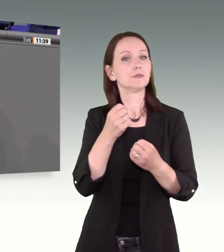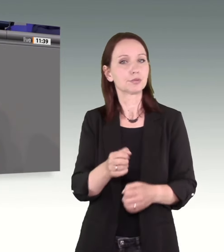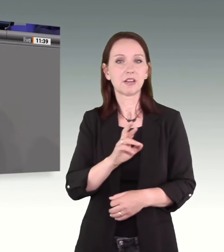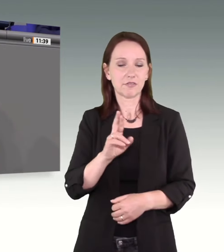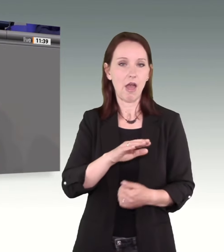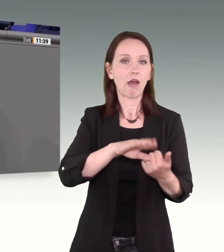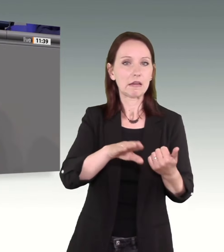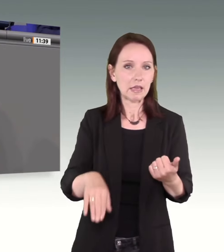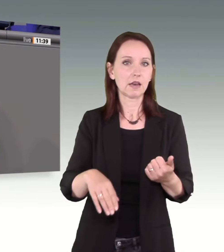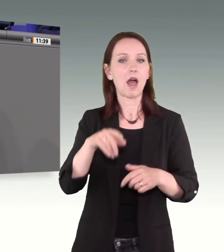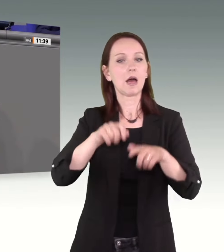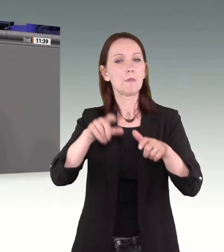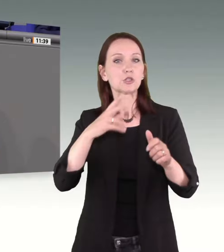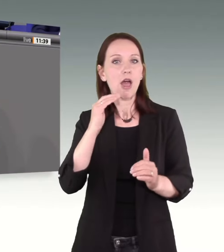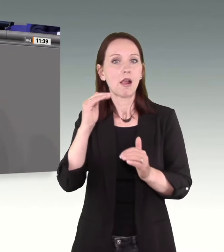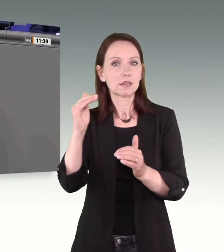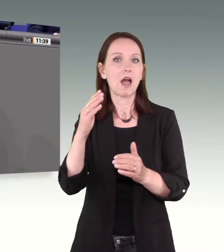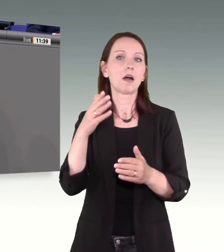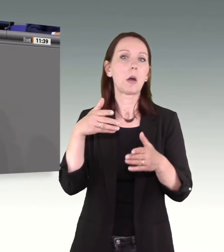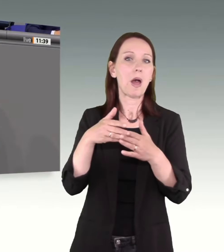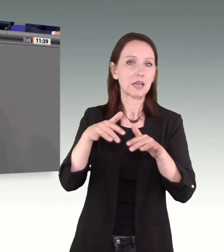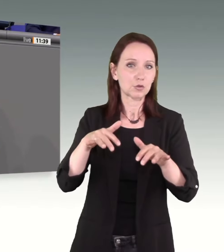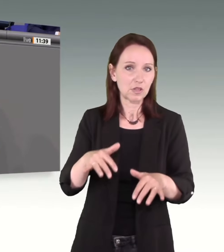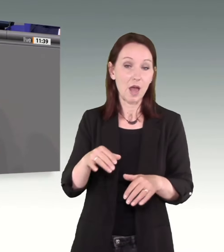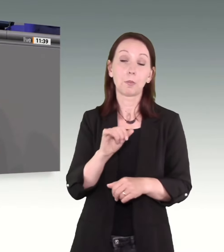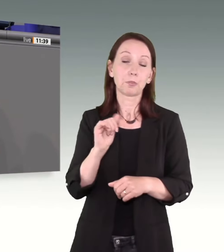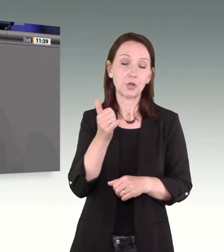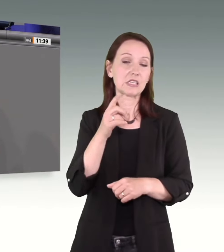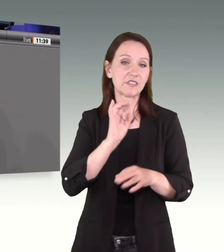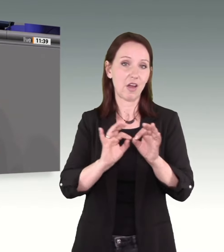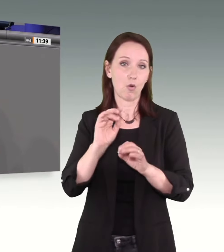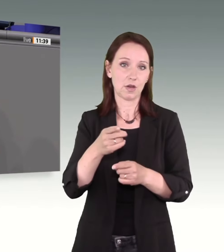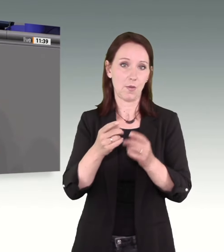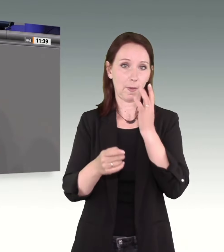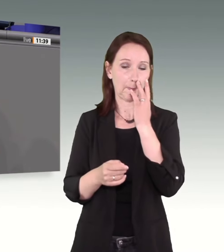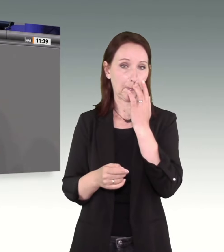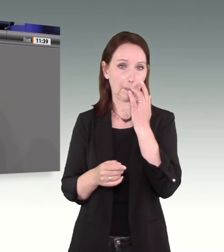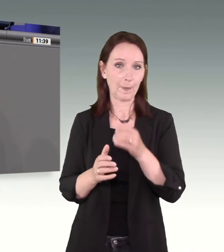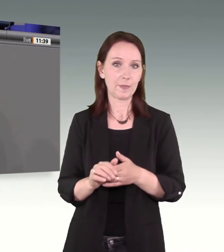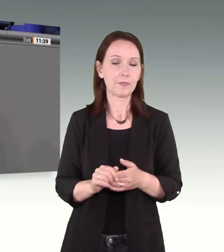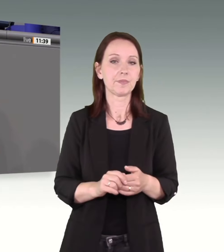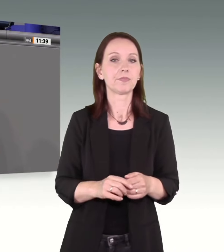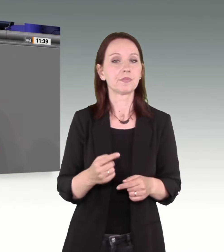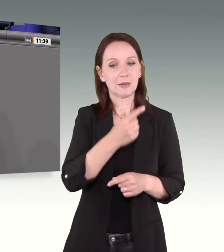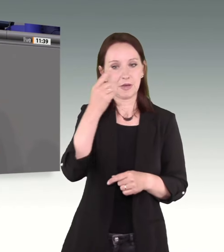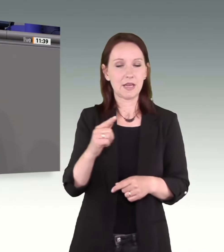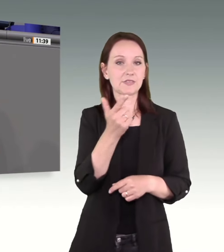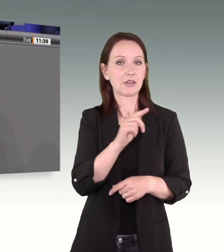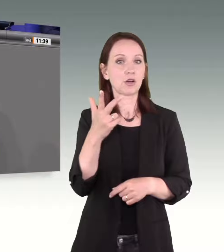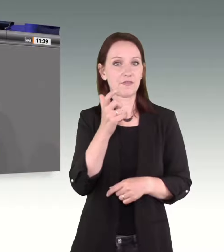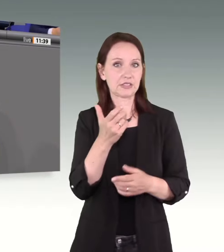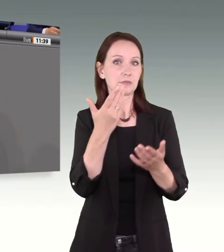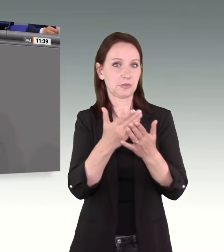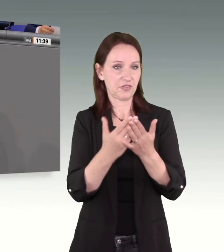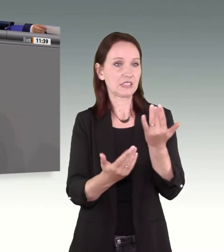ältere, beeinträchtigte Menschen und ganz besonders eben auch die Frauen. Das belegen auch die Zahlen. Im Jahr 2023 waren